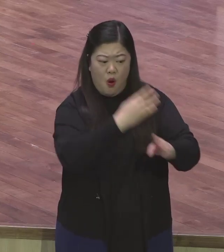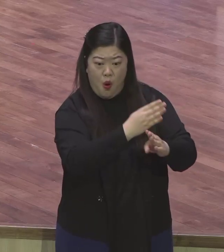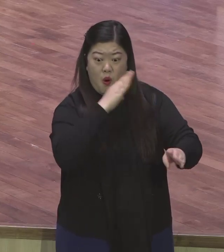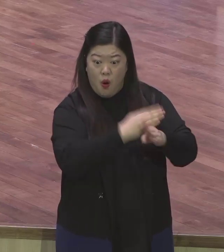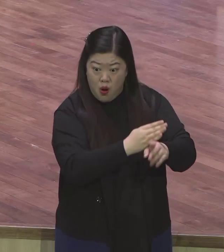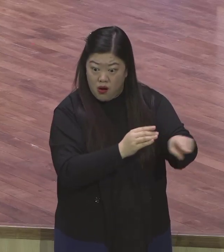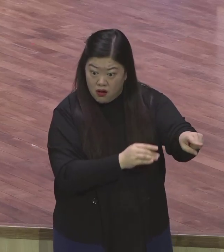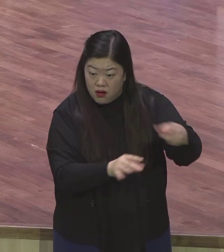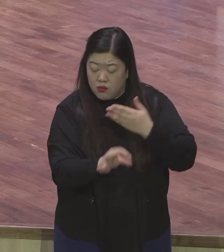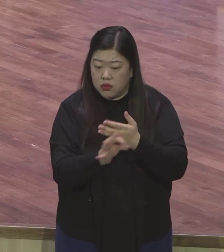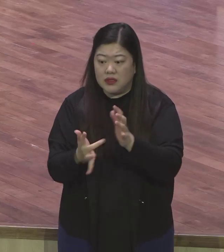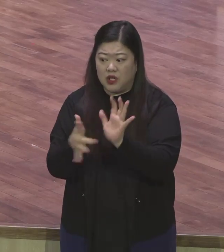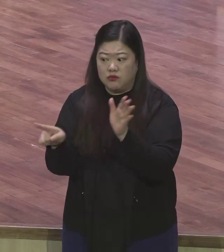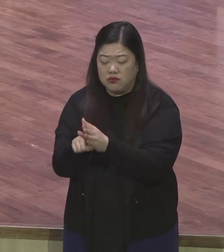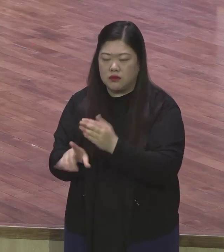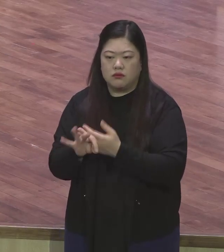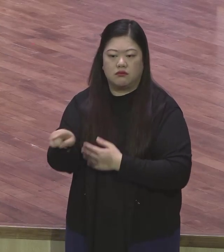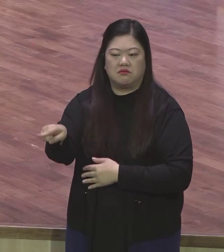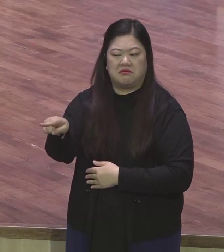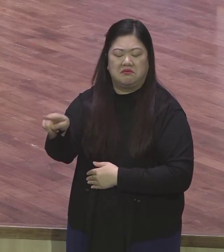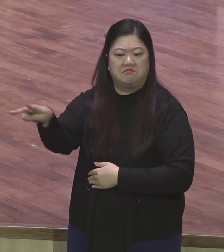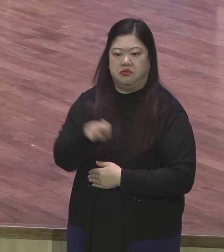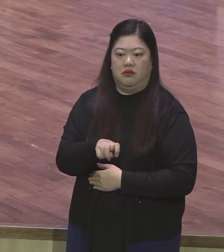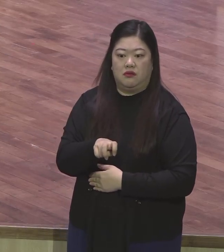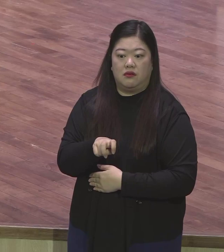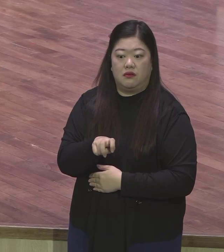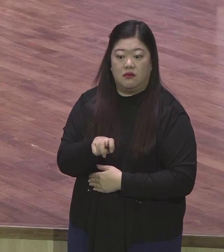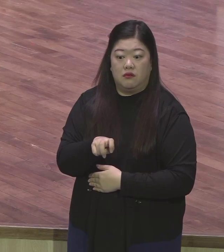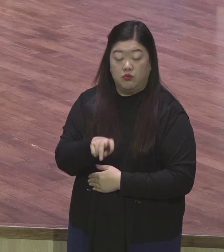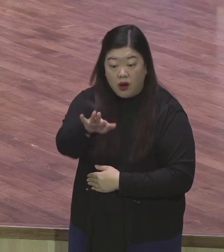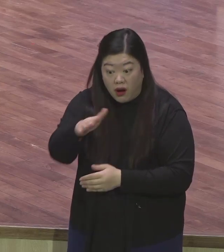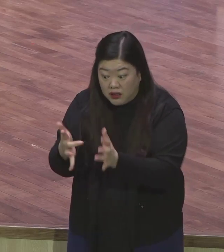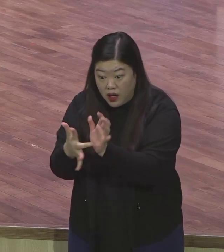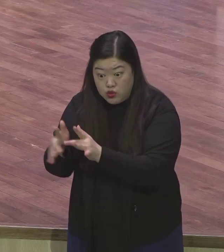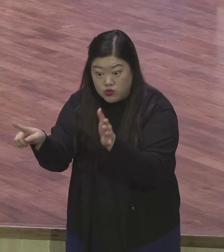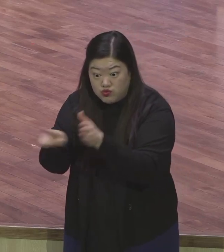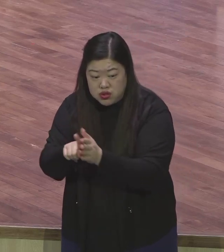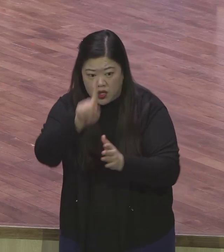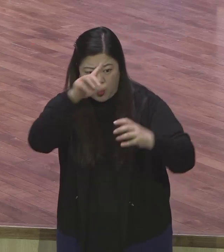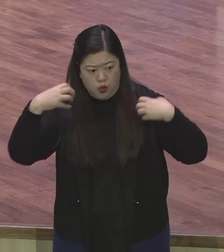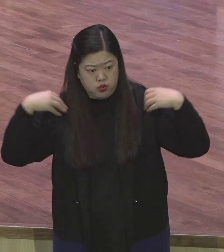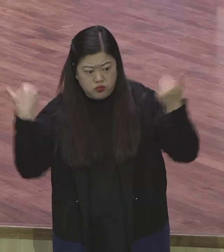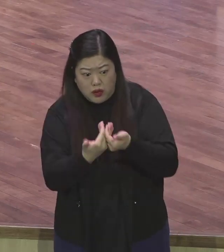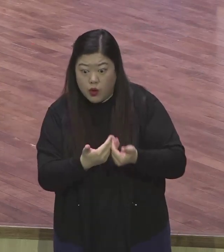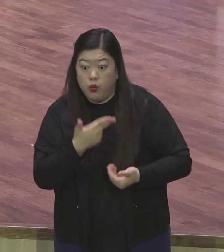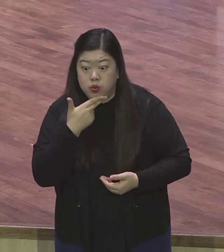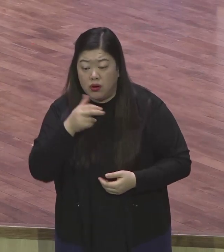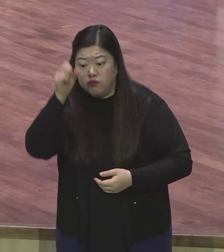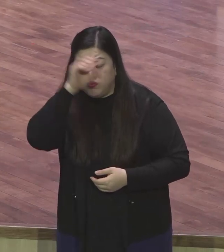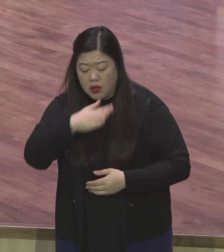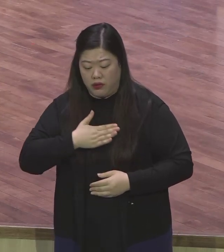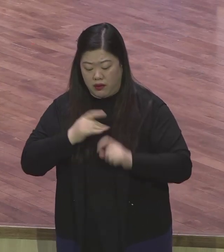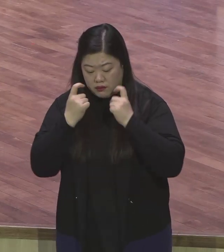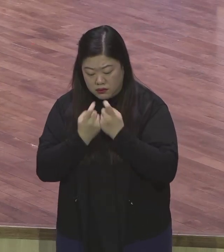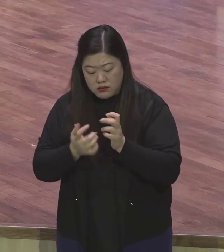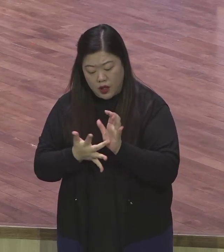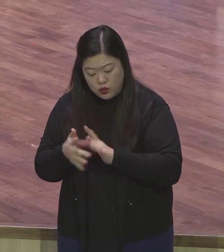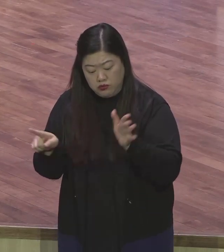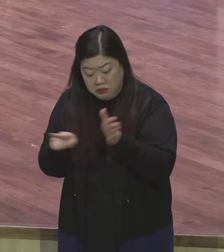예수 믿는 게 정치를 합니까? 반정부 운동을 합니까? 그냥 예수 믿는데 예수 믿는 게 그렇게 무서운 거예요.